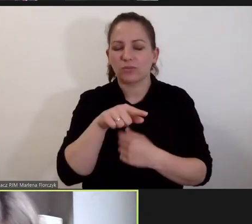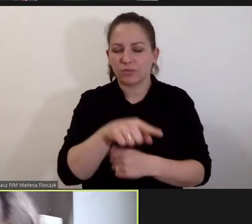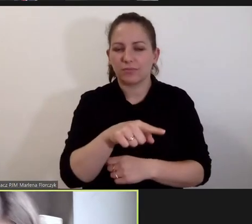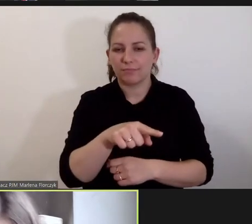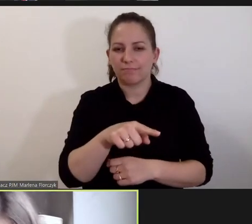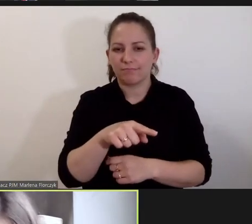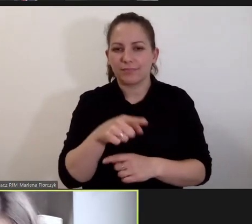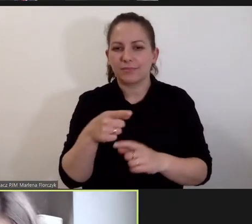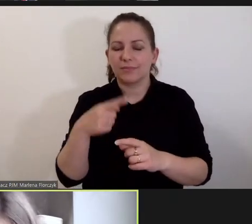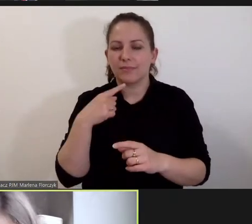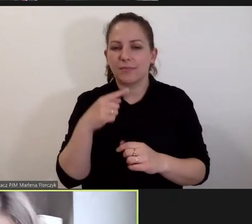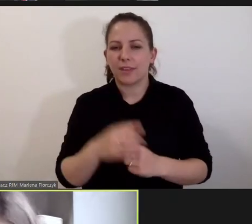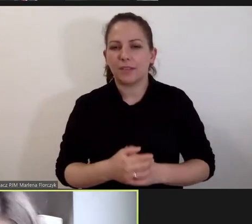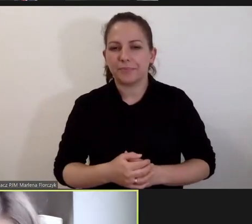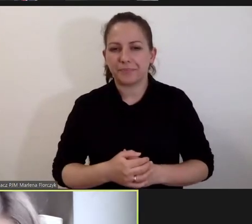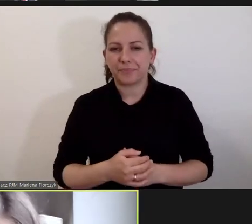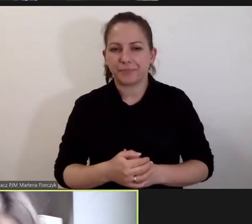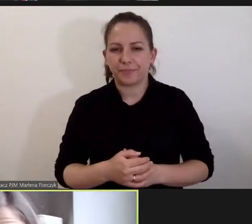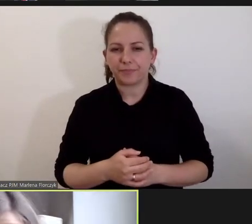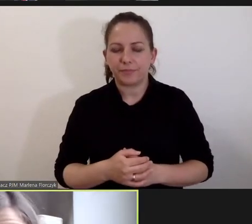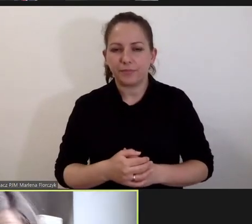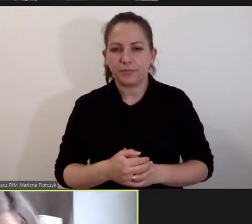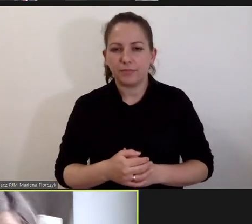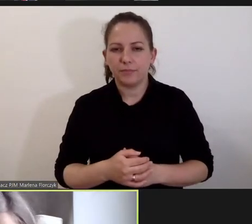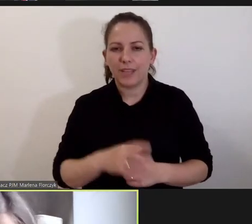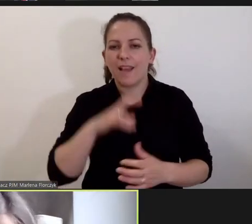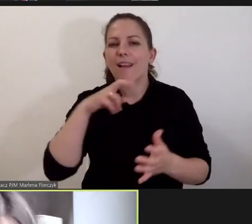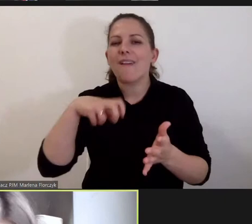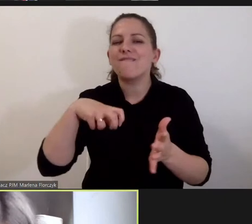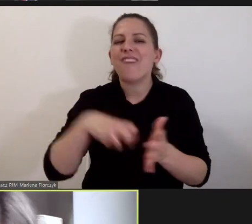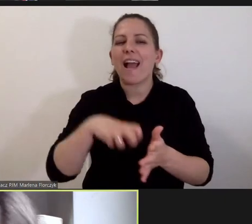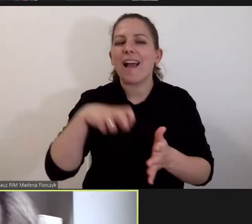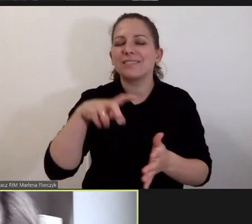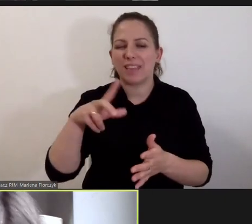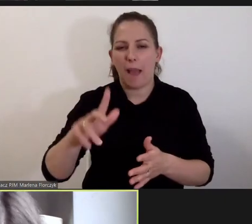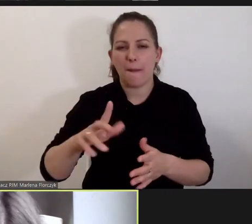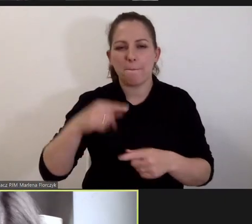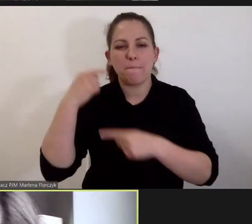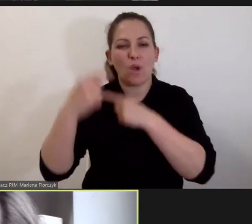przez właśnie optykę gwarancji procesowych oskarżonego.